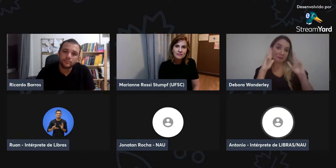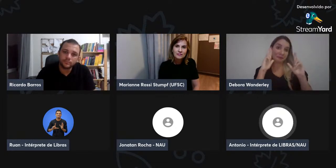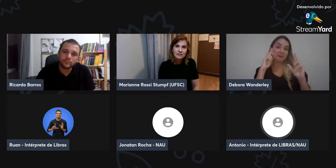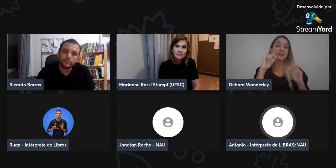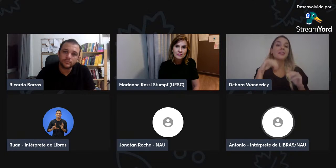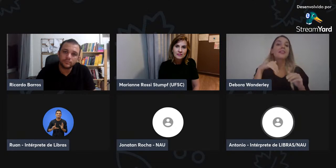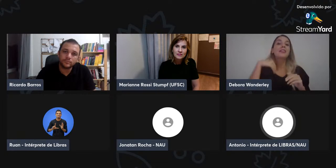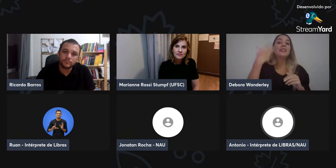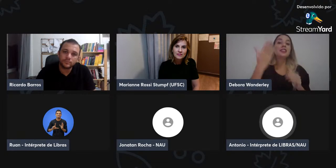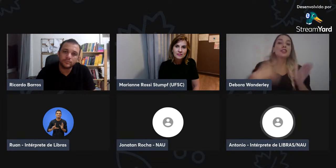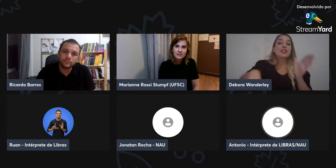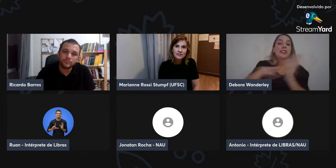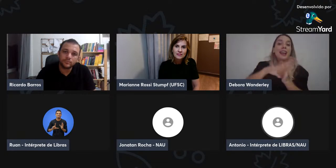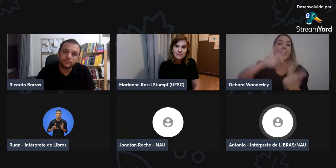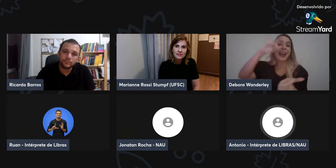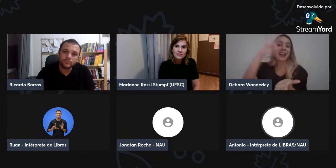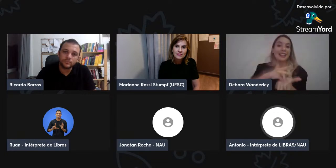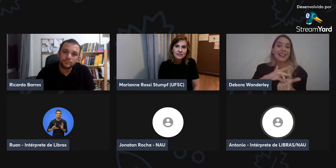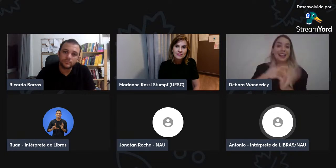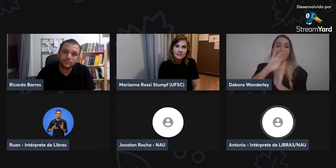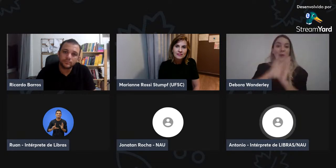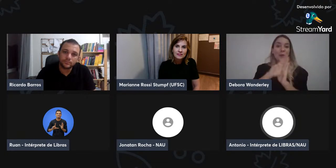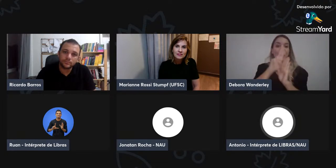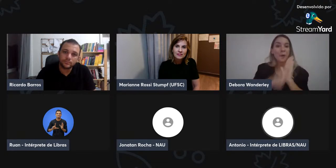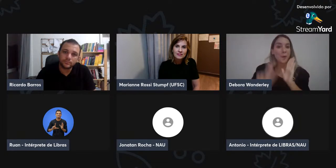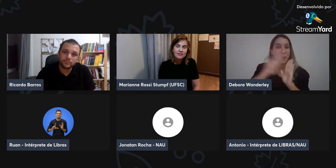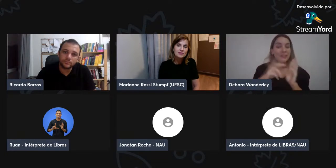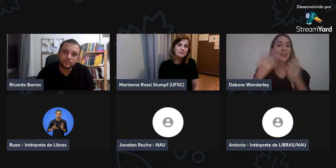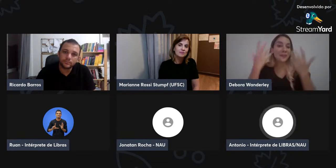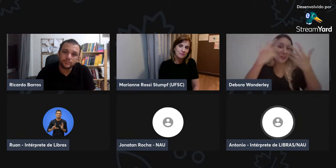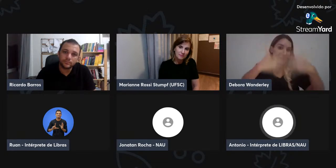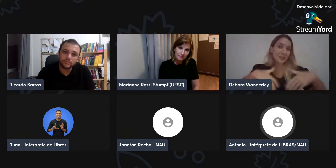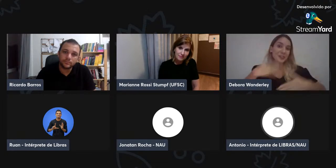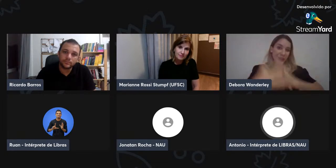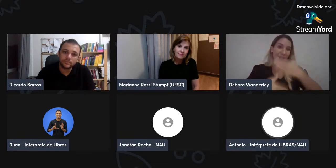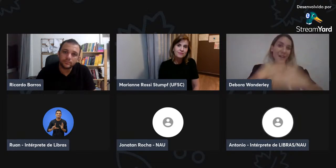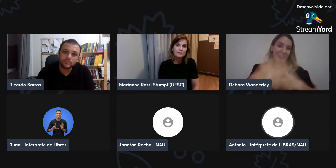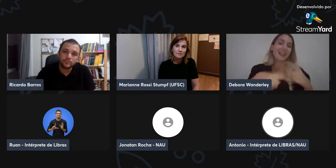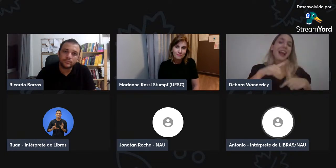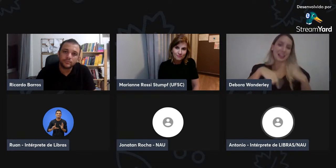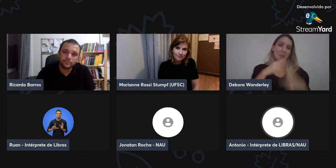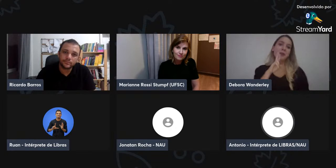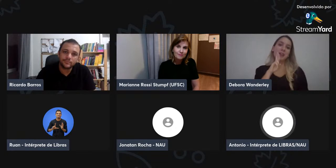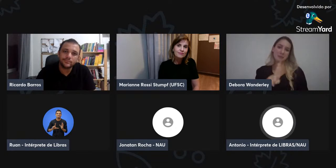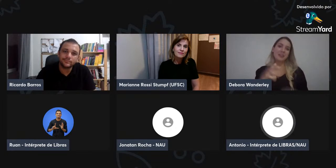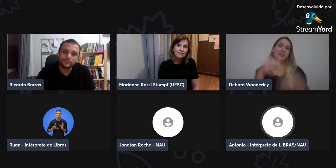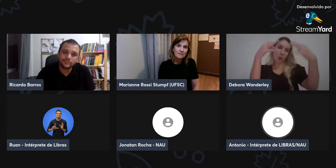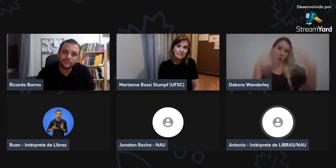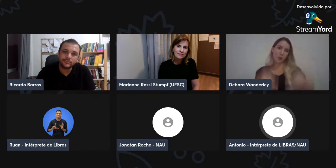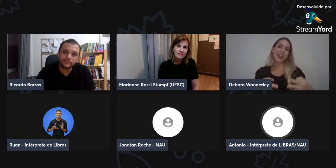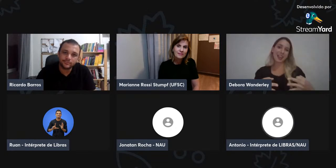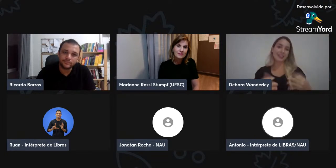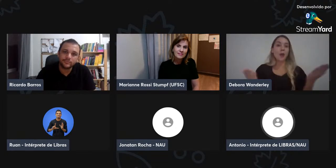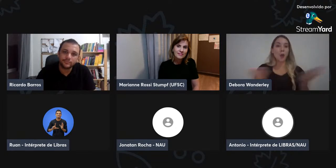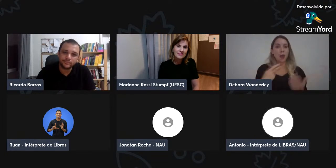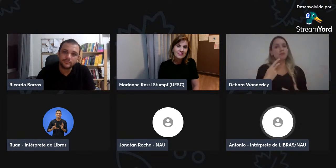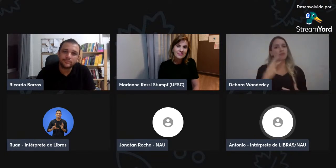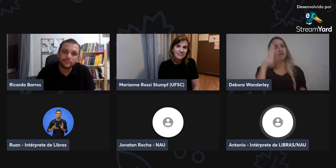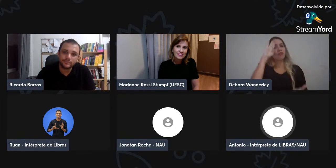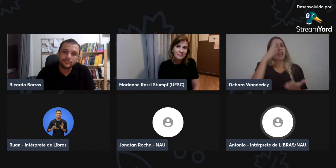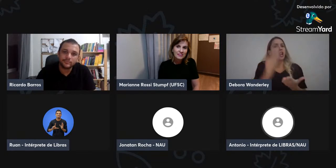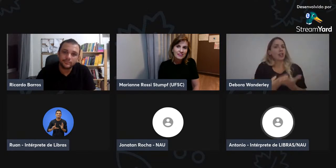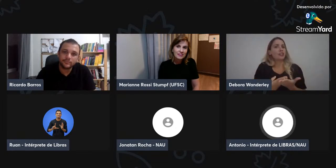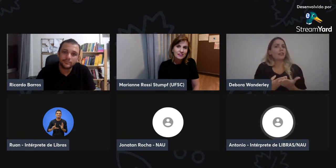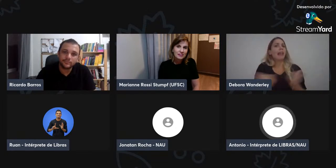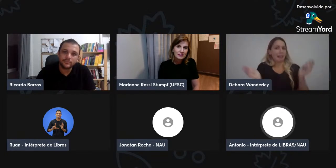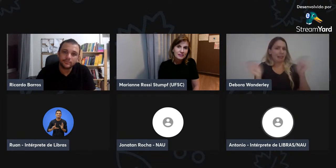também, como convidante junto com o aluno. Então, é algo que eu torço muito, porque é uma coisa que precisa acontecer. Eu